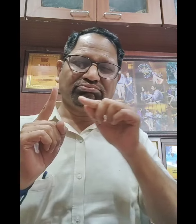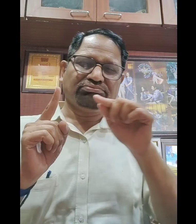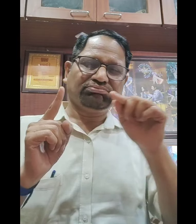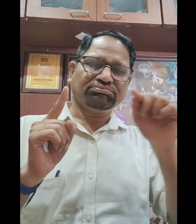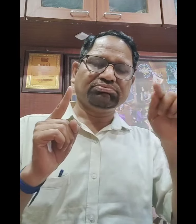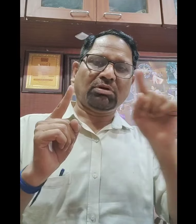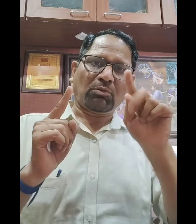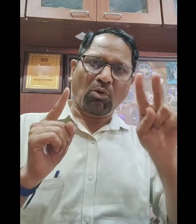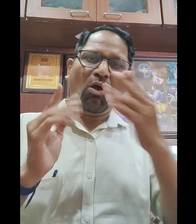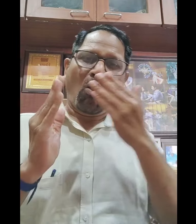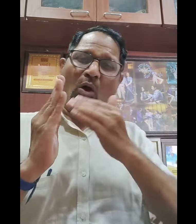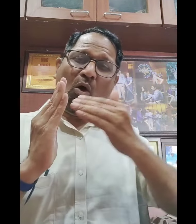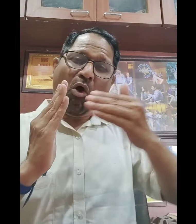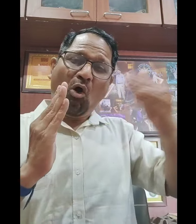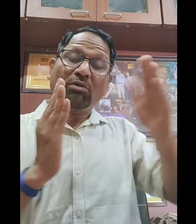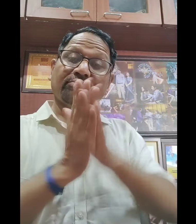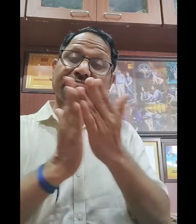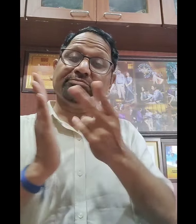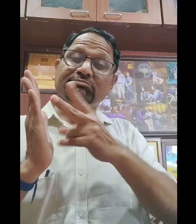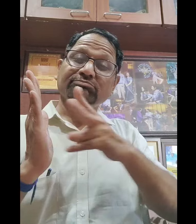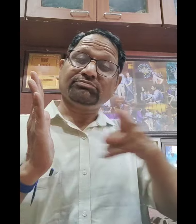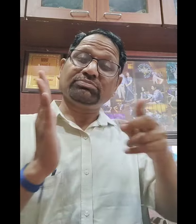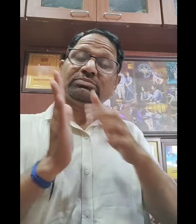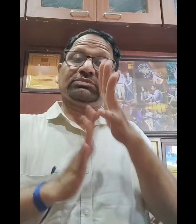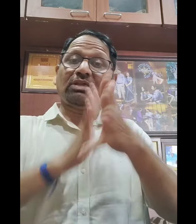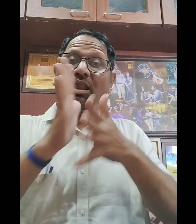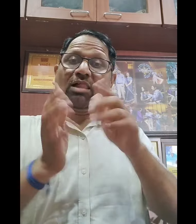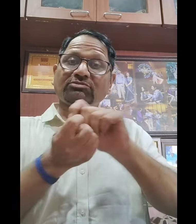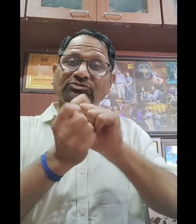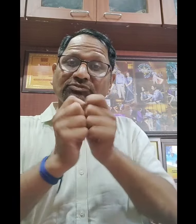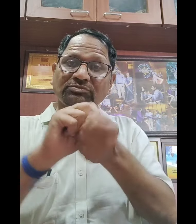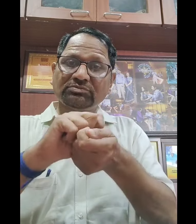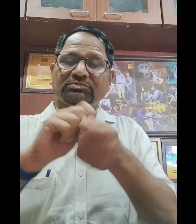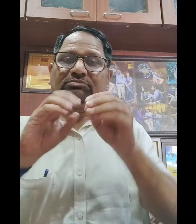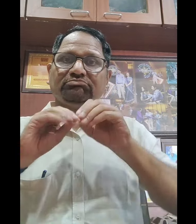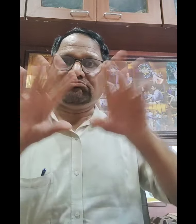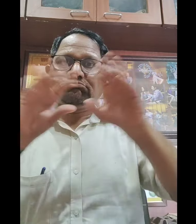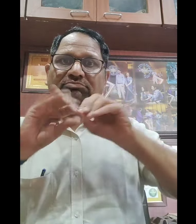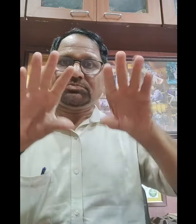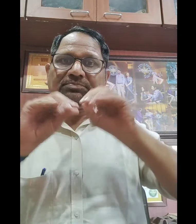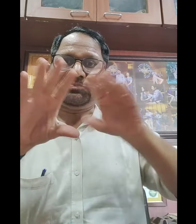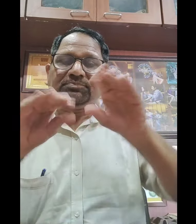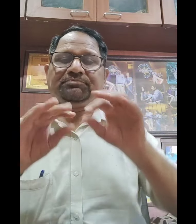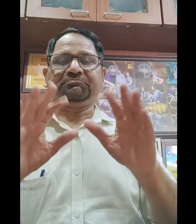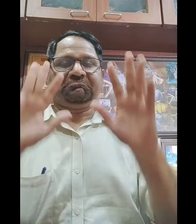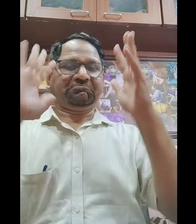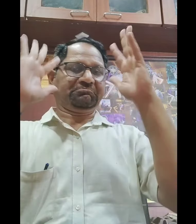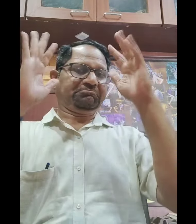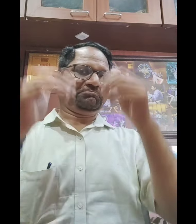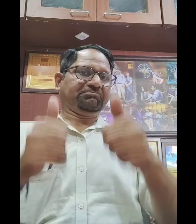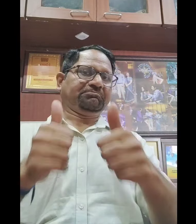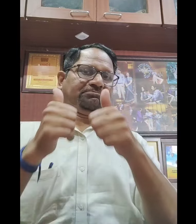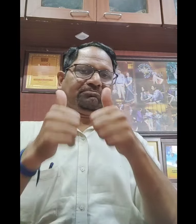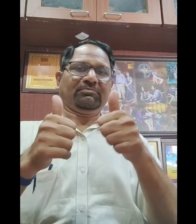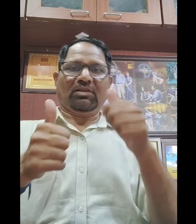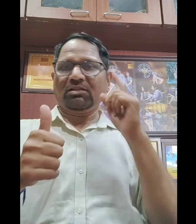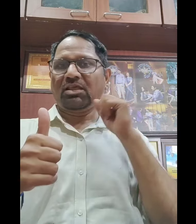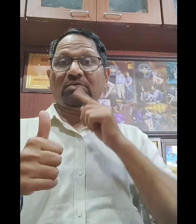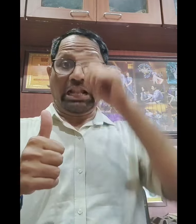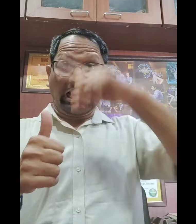पूरा Academically कक्षा एक से लेके सारी classes की जो syllabus से उसको translate कर रहा है, interpret कर रहा है यह बहुत अच्छी